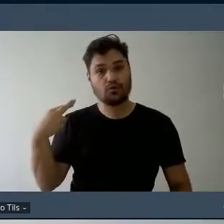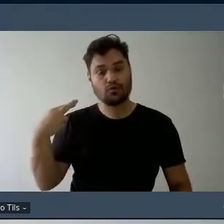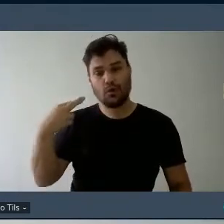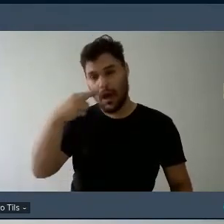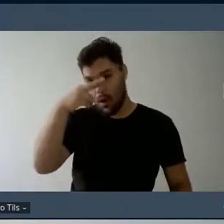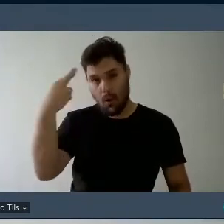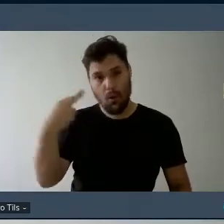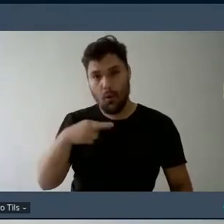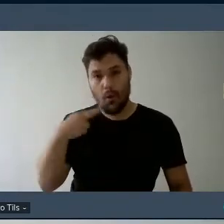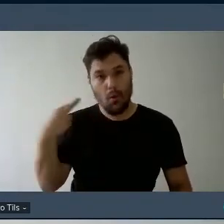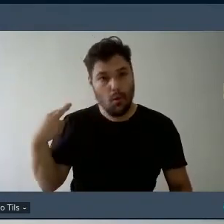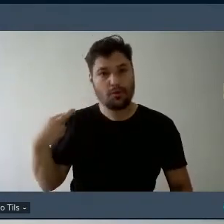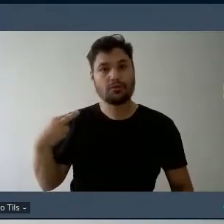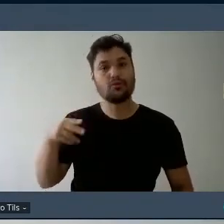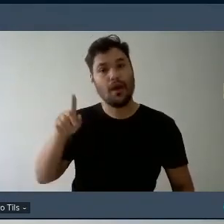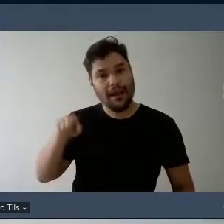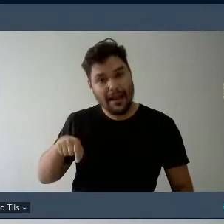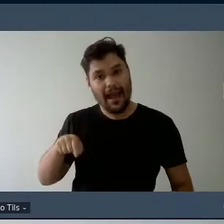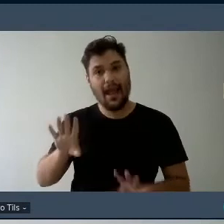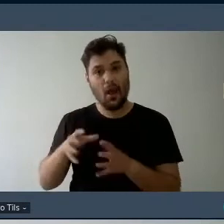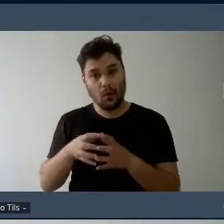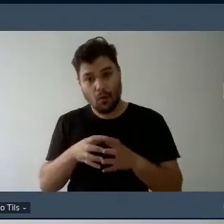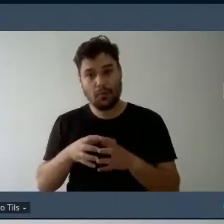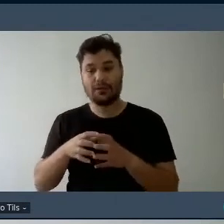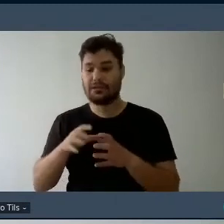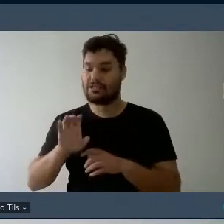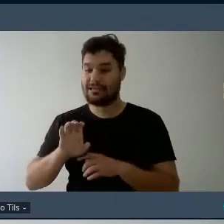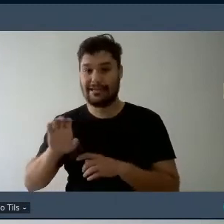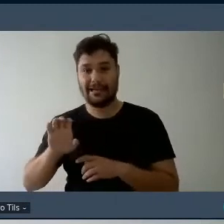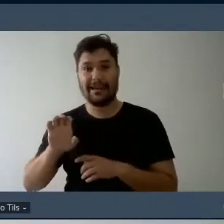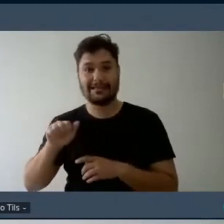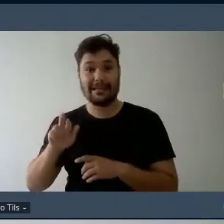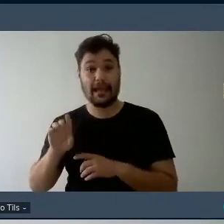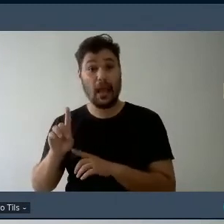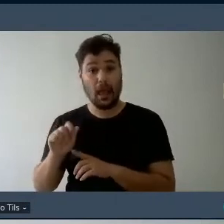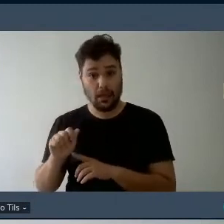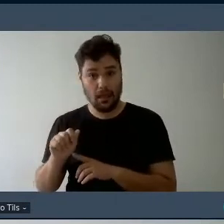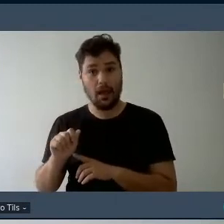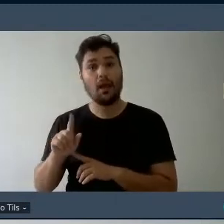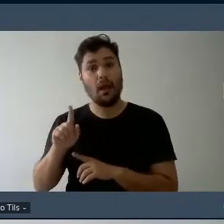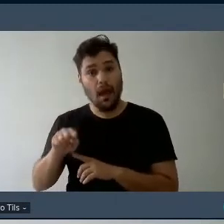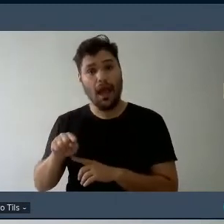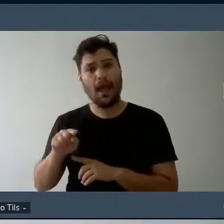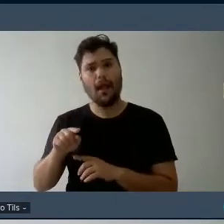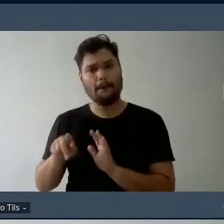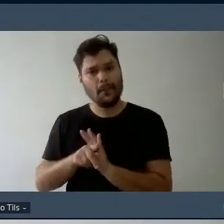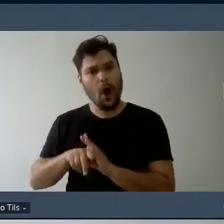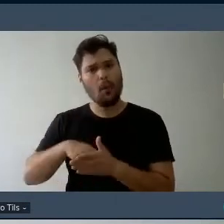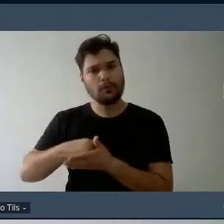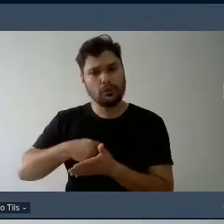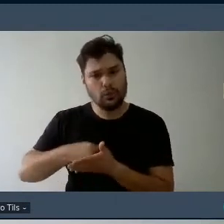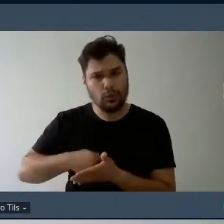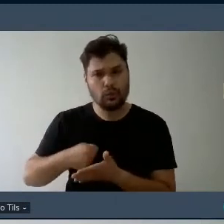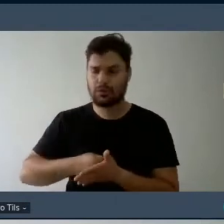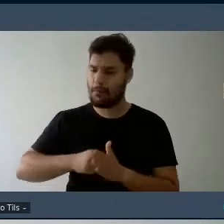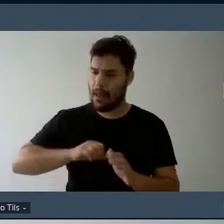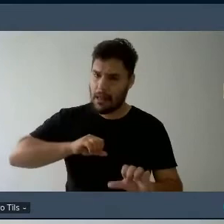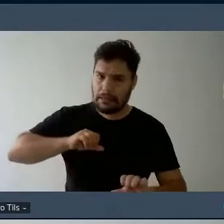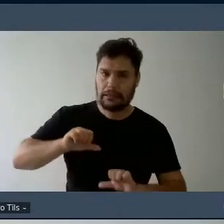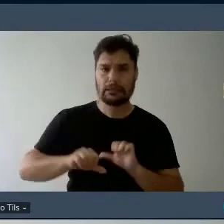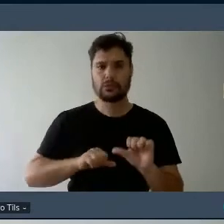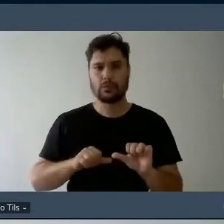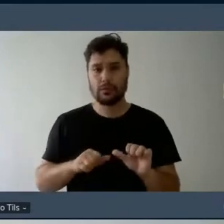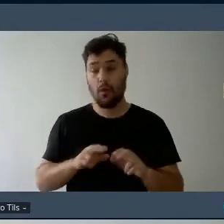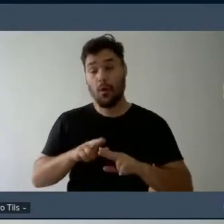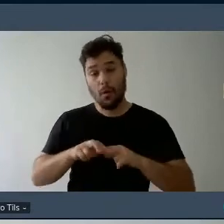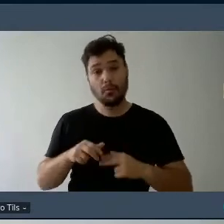claramente de esquerda né uma tese que se coloca num lugar político de luta pela transformação então acho que a